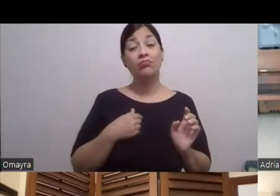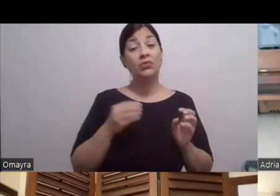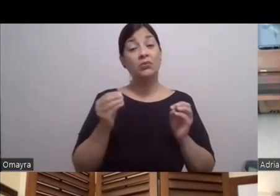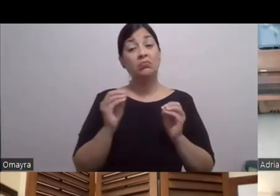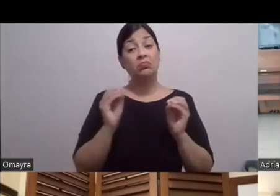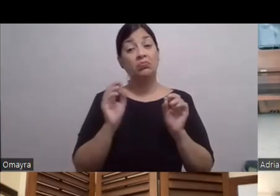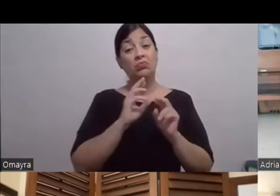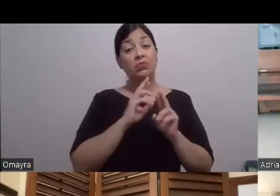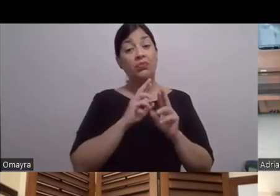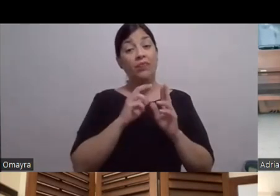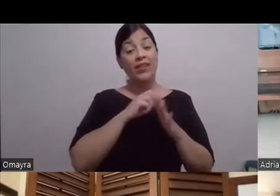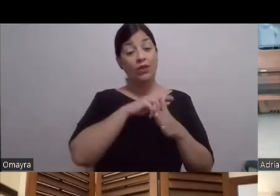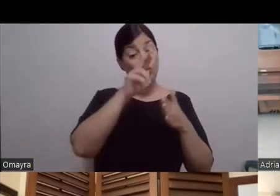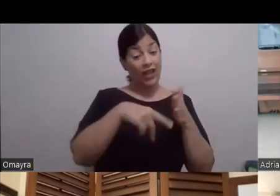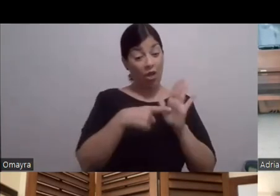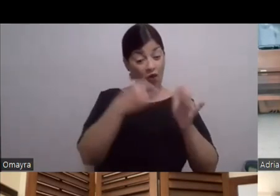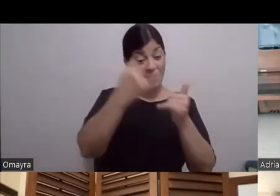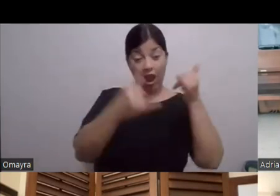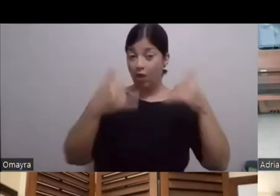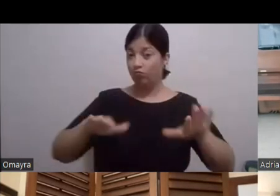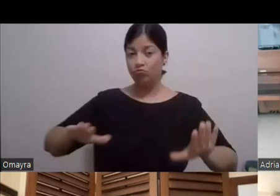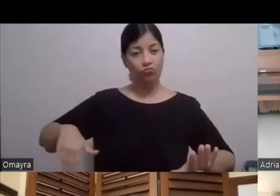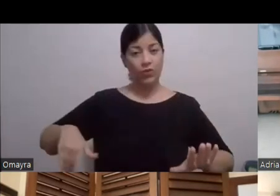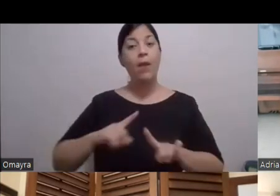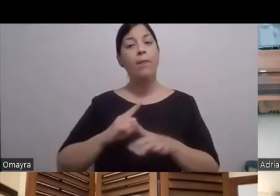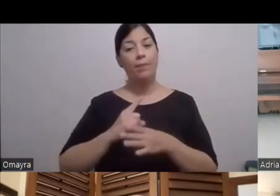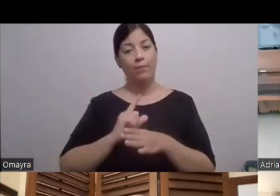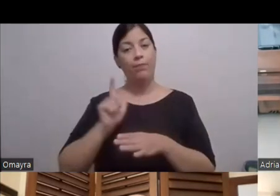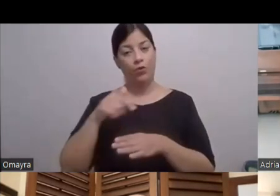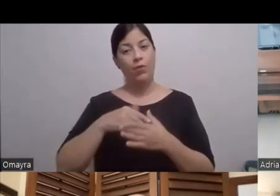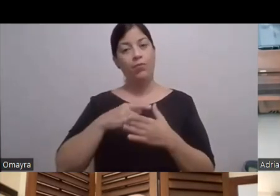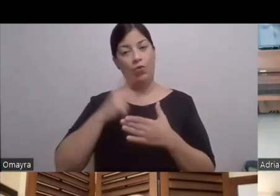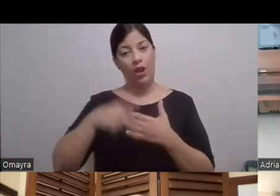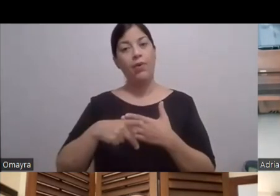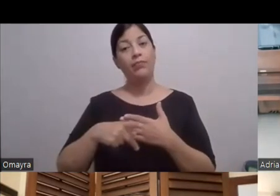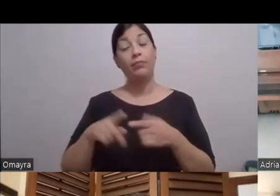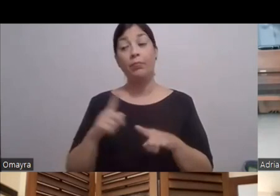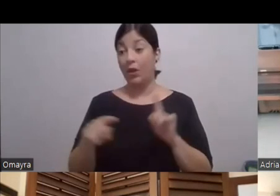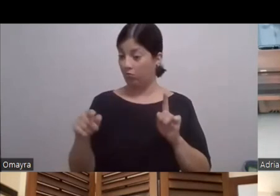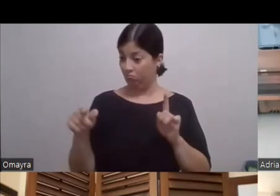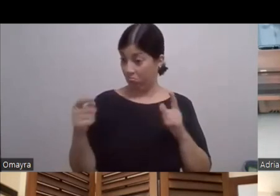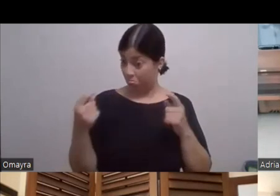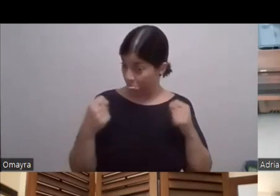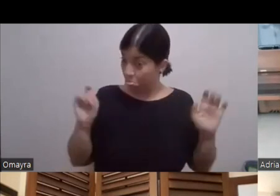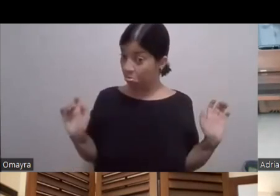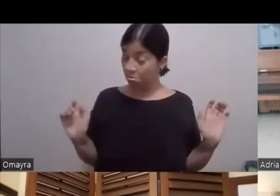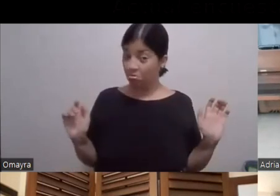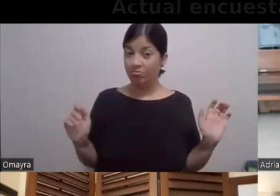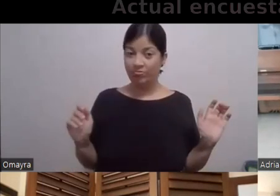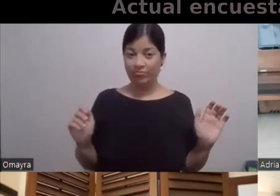Vamos a hacerlo El próximo programa Pero Tú zumba A ver Ok Escucha ¿Cuál es el origen